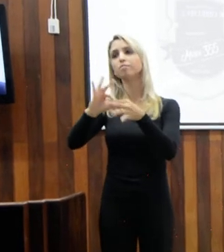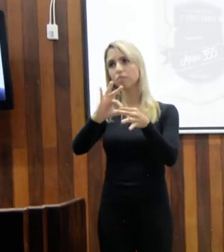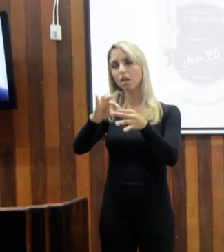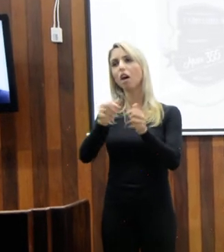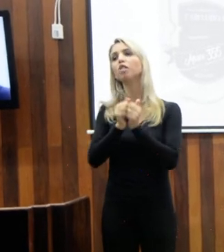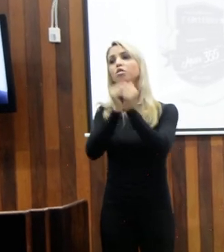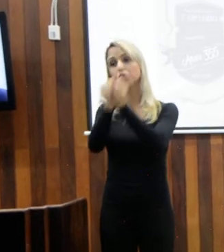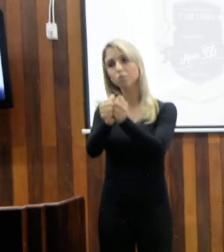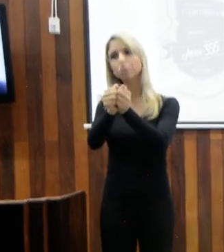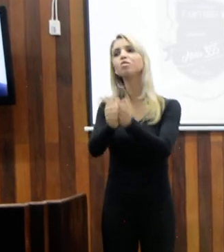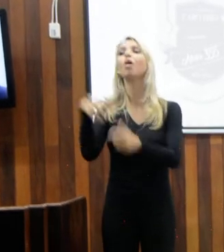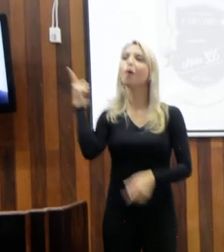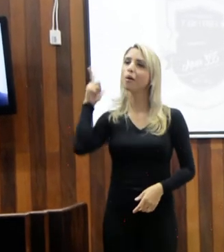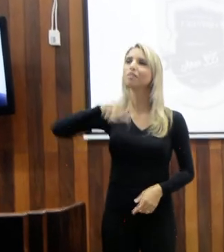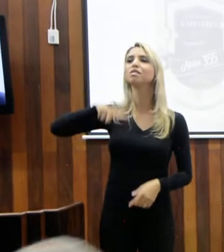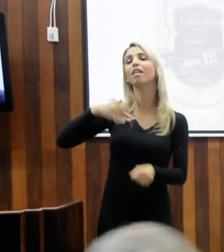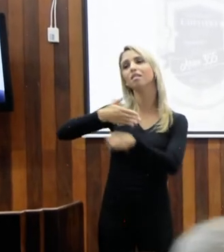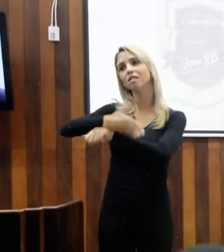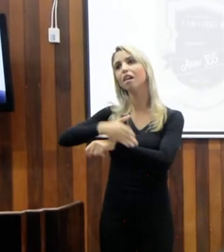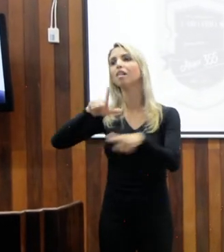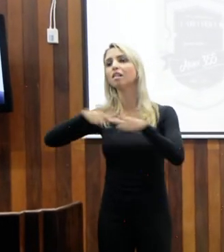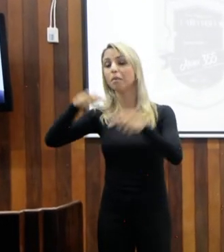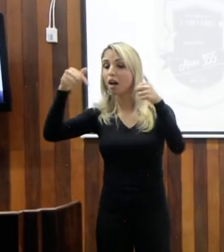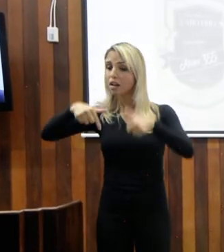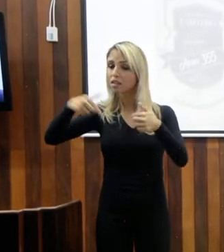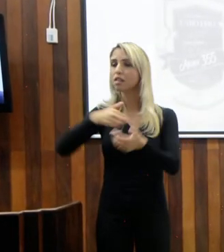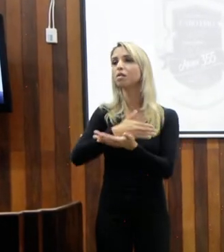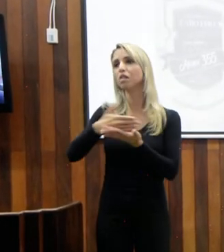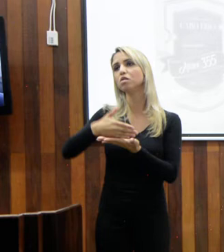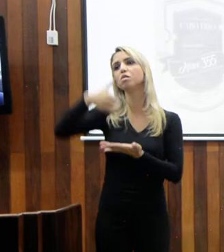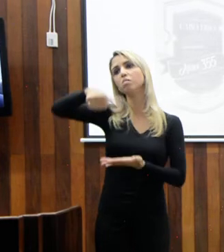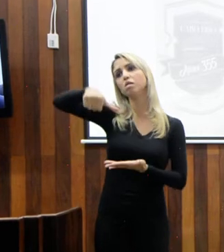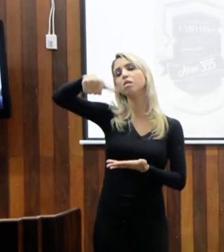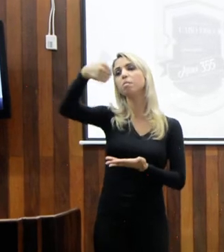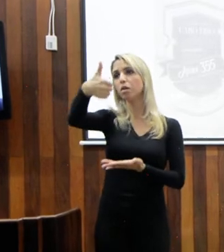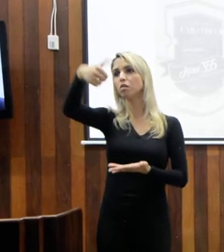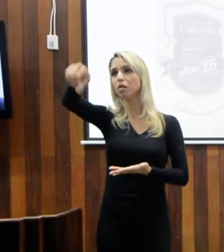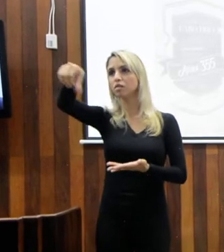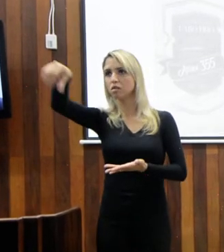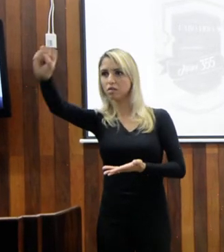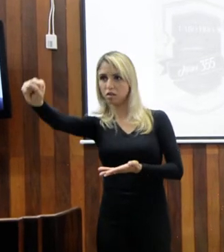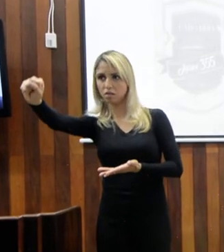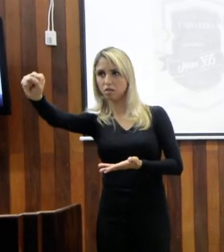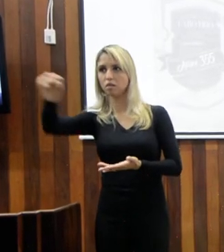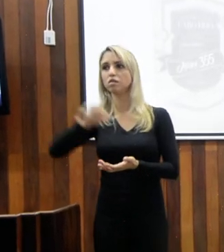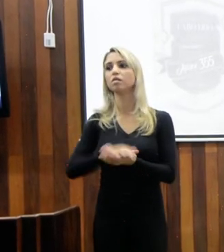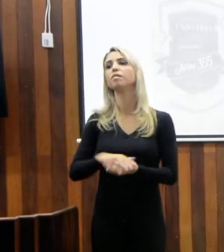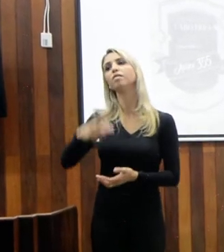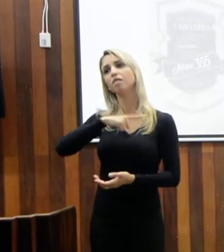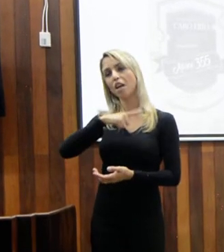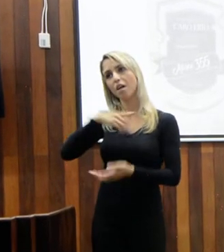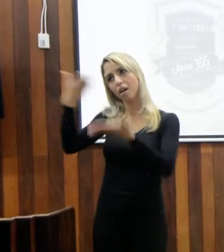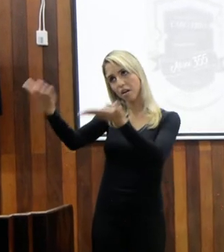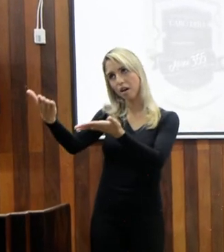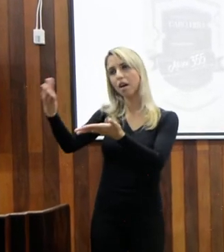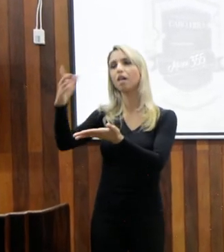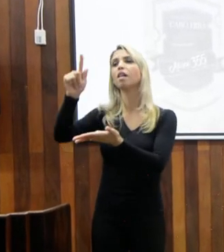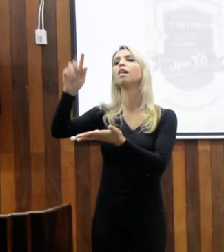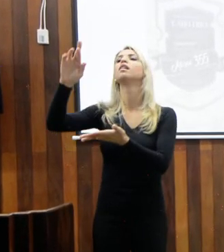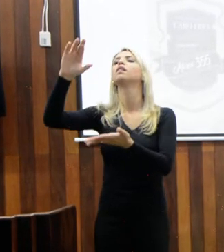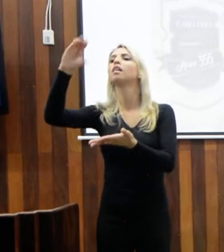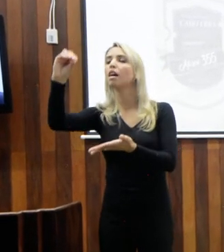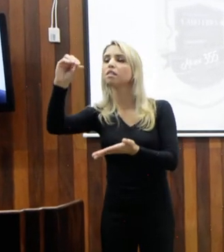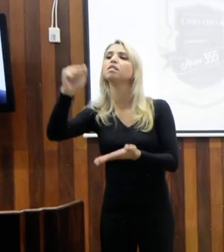ganhou a eleição, vim para cá, em 98, está aqui, gracinha, que não me deixa mentir, trabalhamos